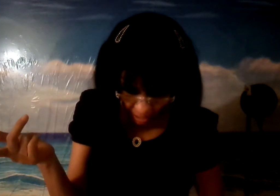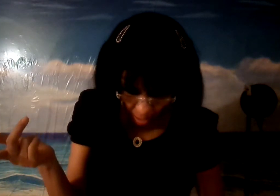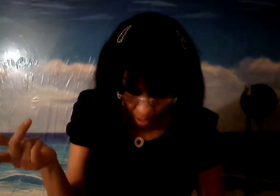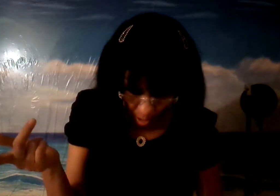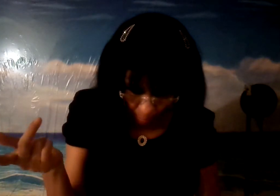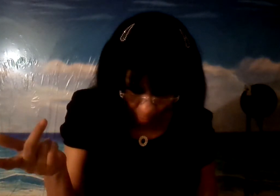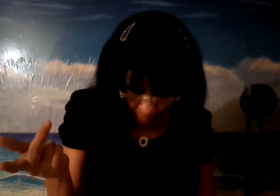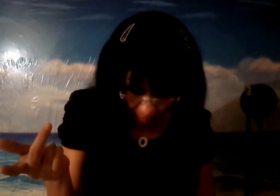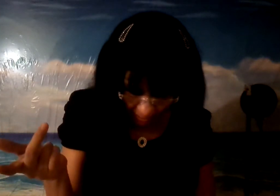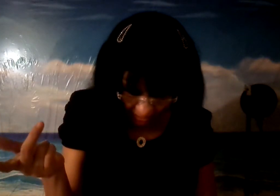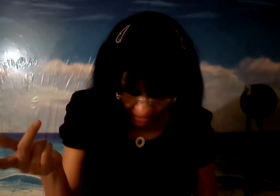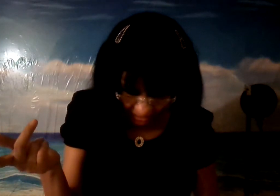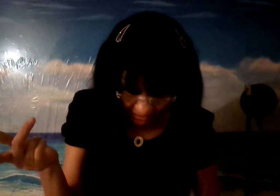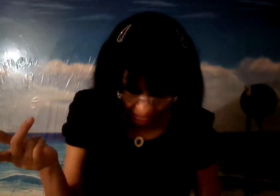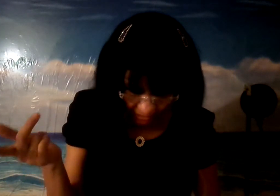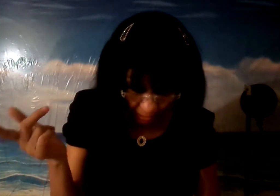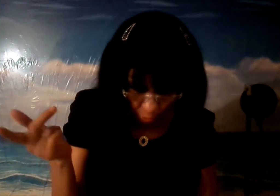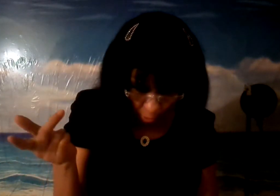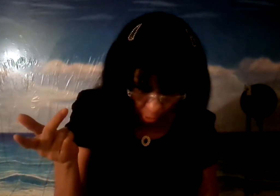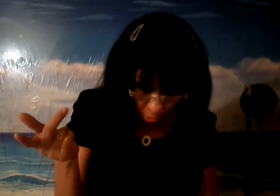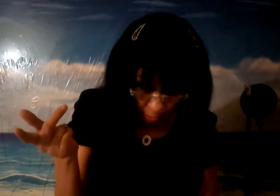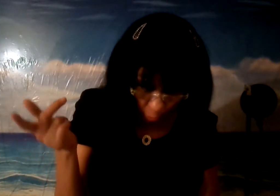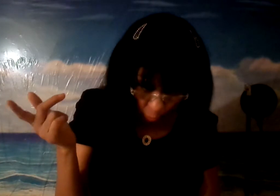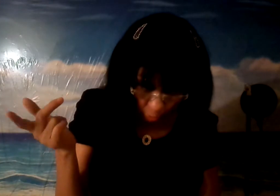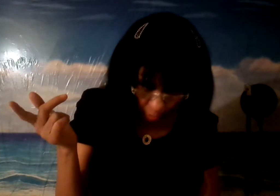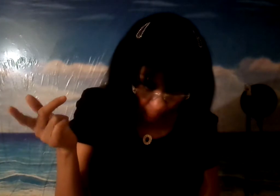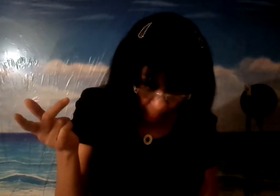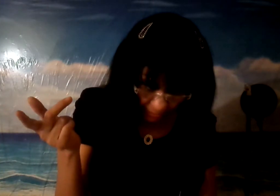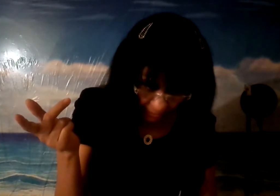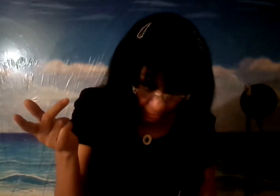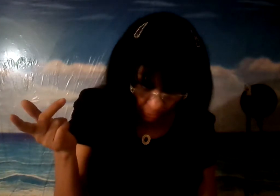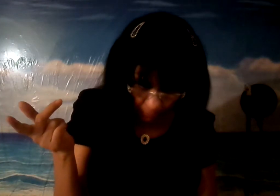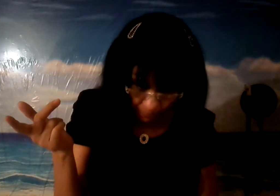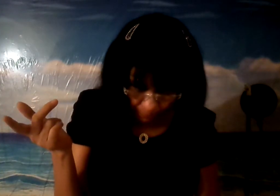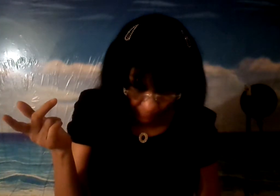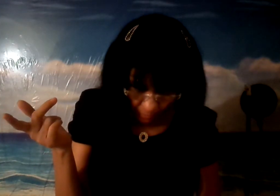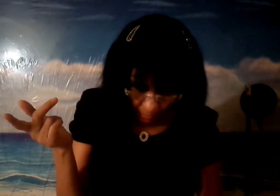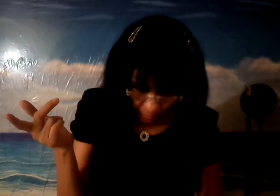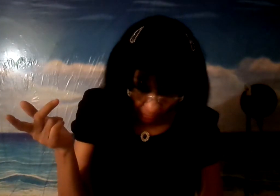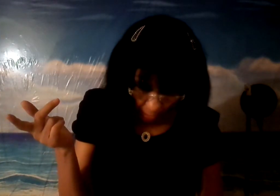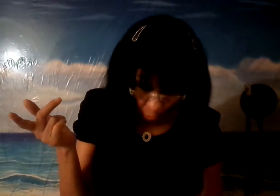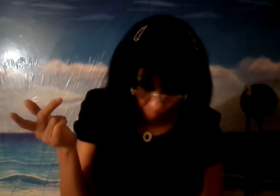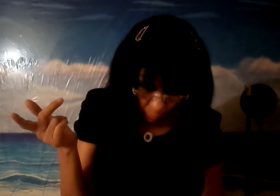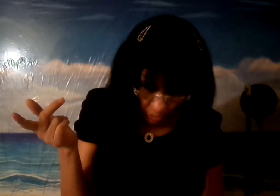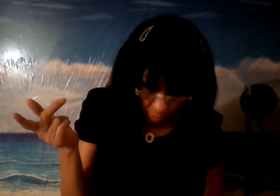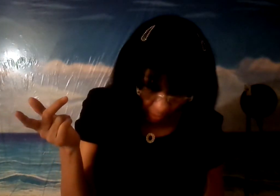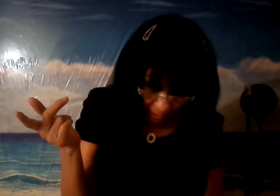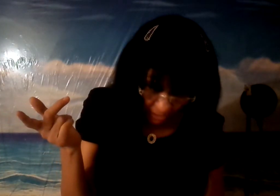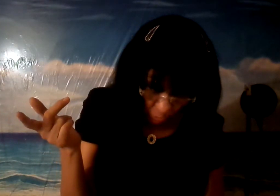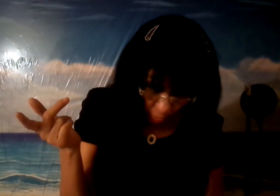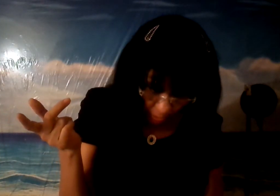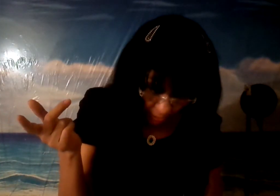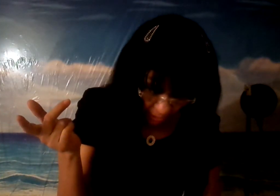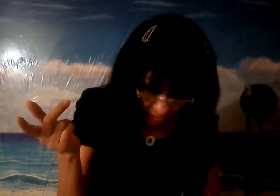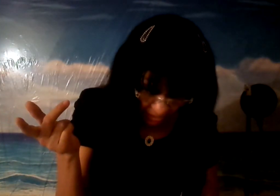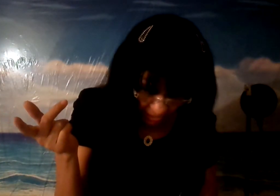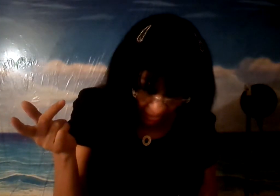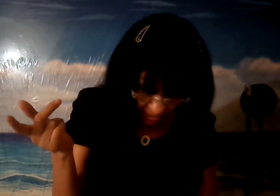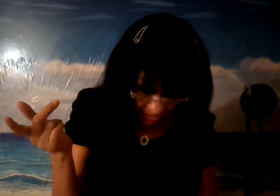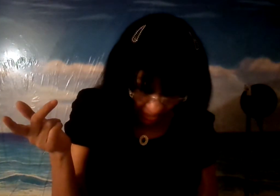probablemente cerca de dos de los judíos época de cristo que opusieron a jesús y enseñanza